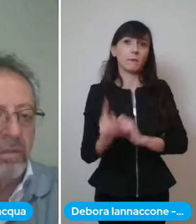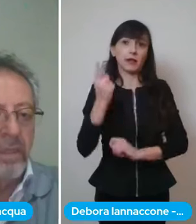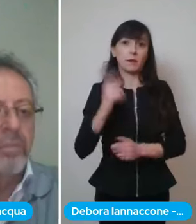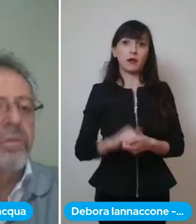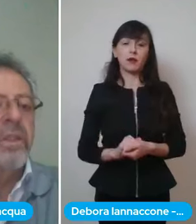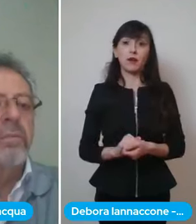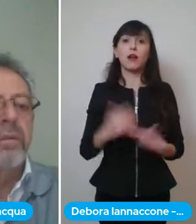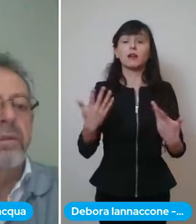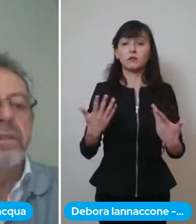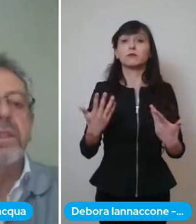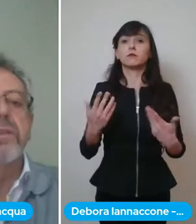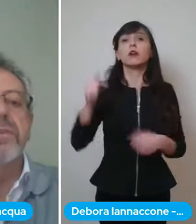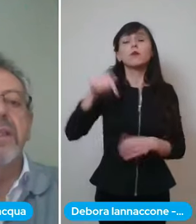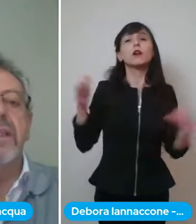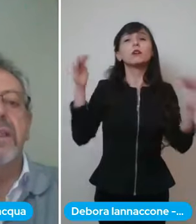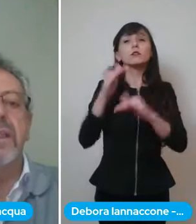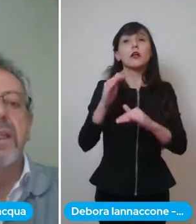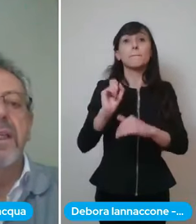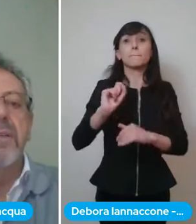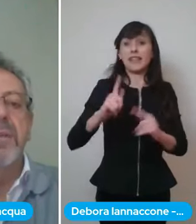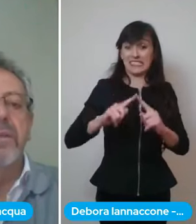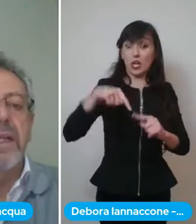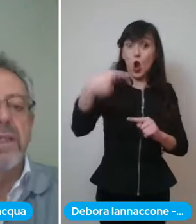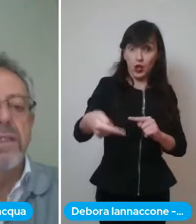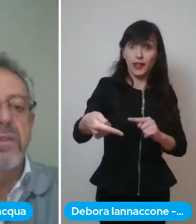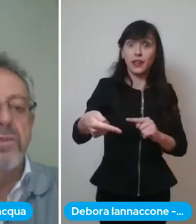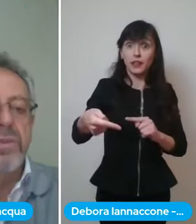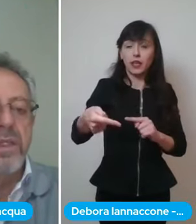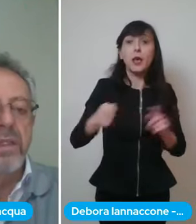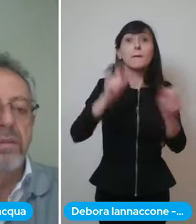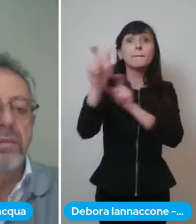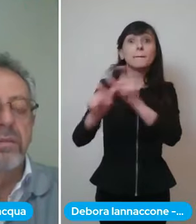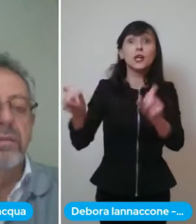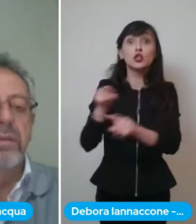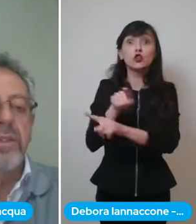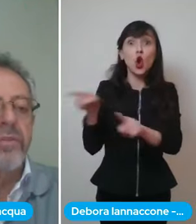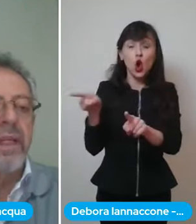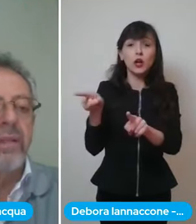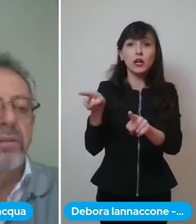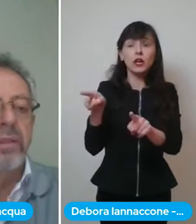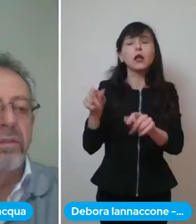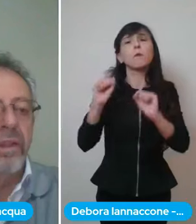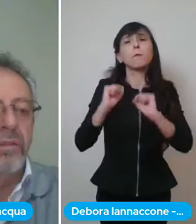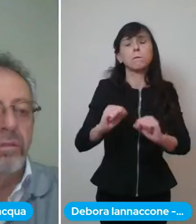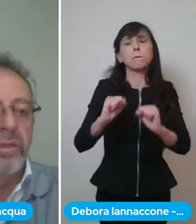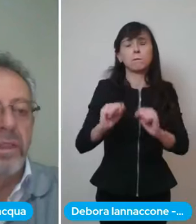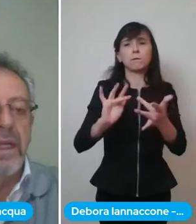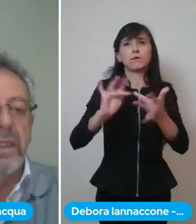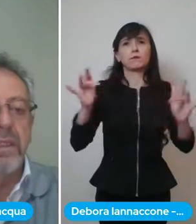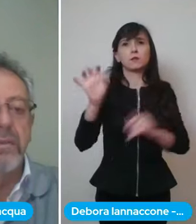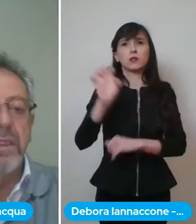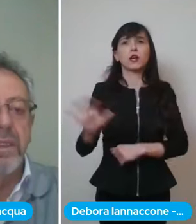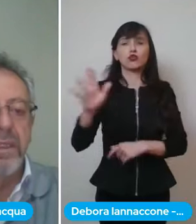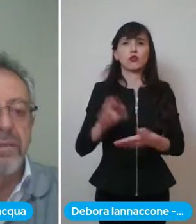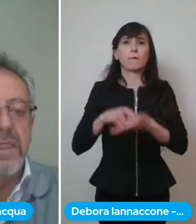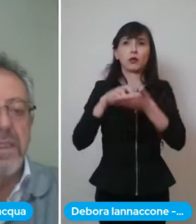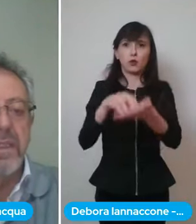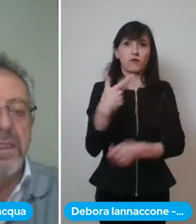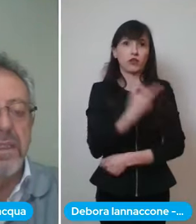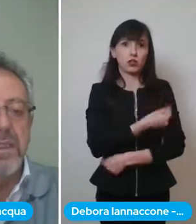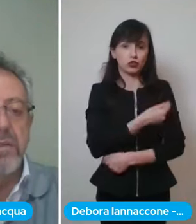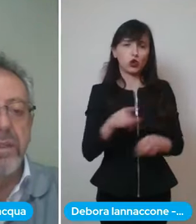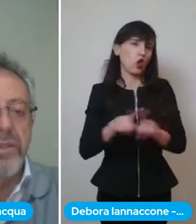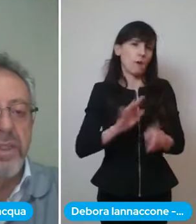mezzanotte è possibile per questi soggetti prenotarsi sul sito regionale come hanno fatto tutti gli altri, quindi chi